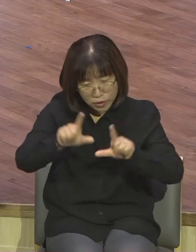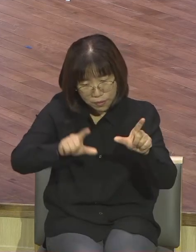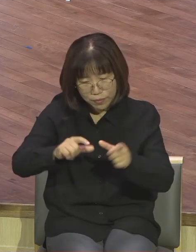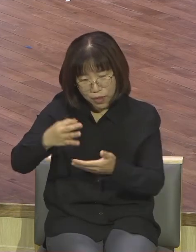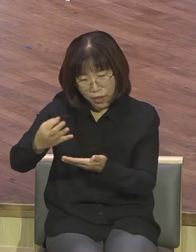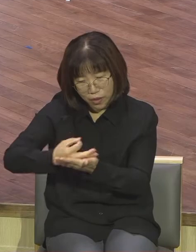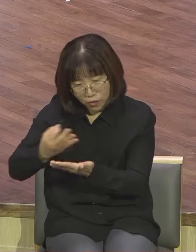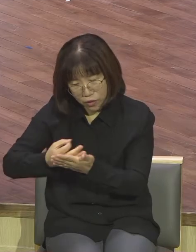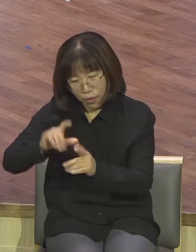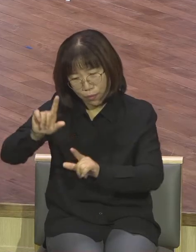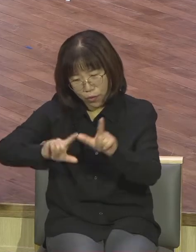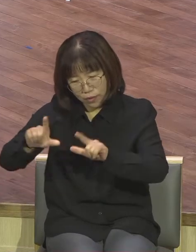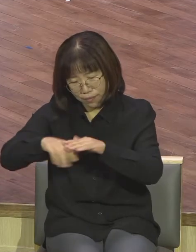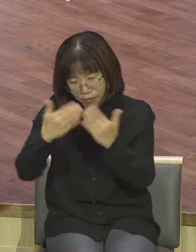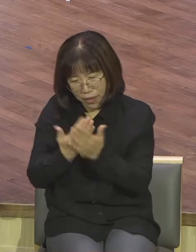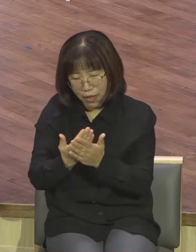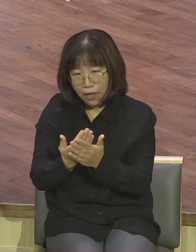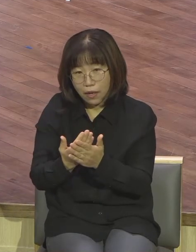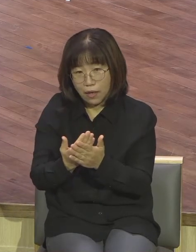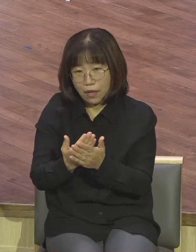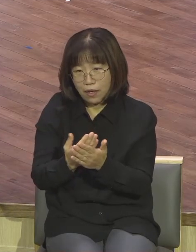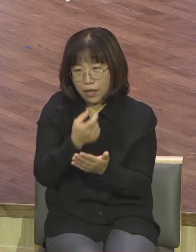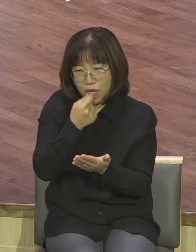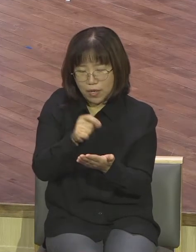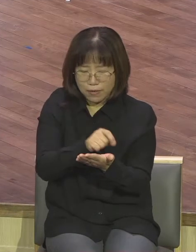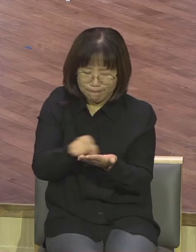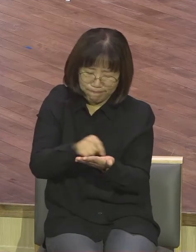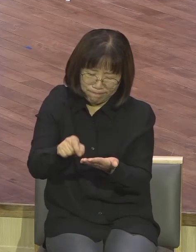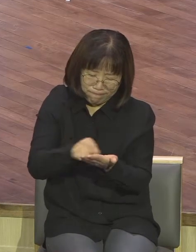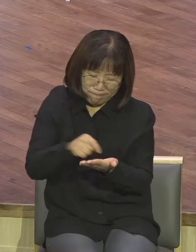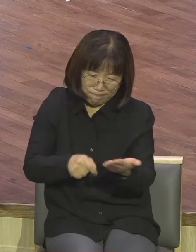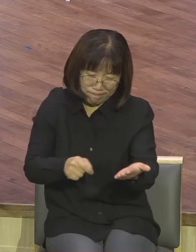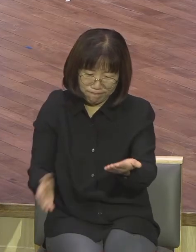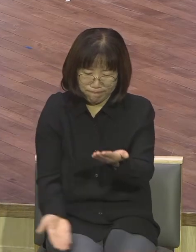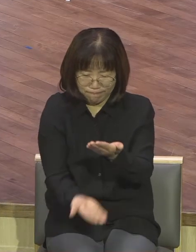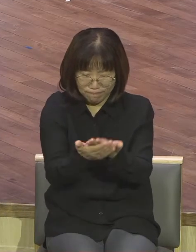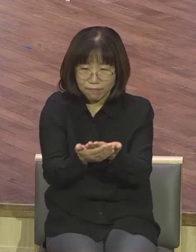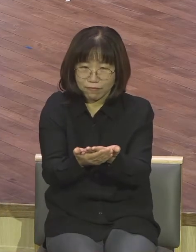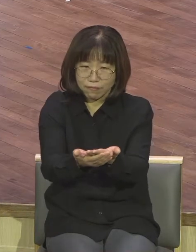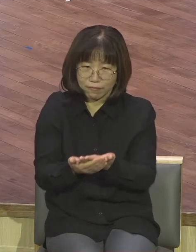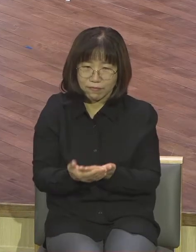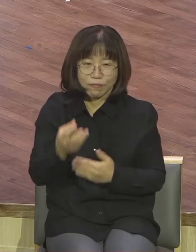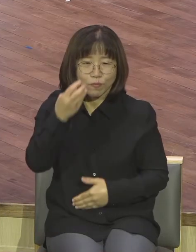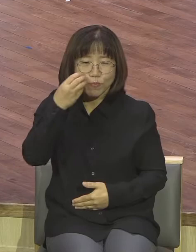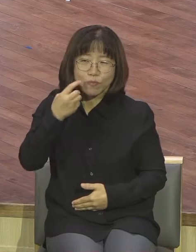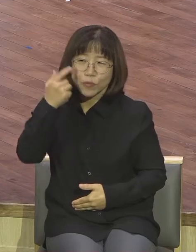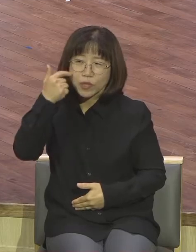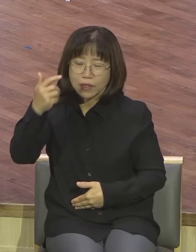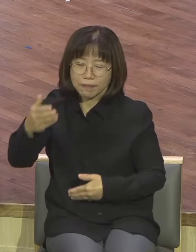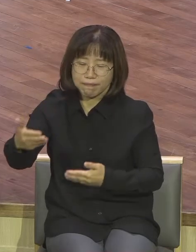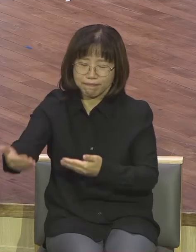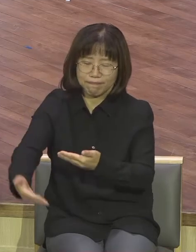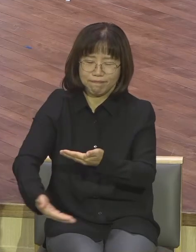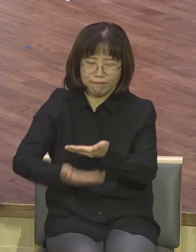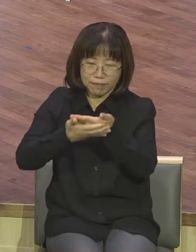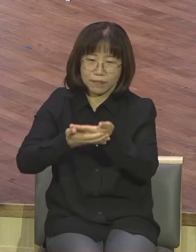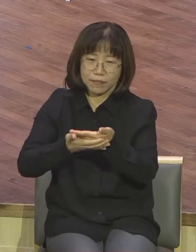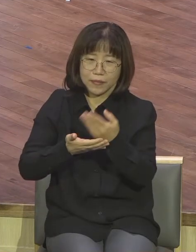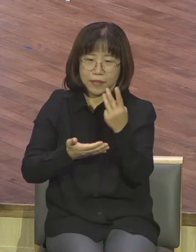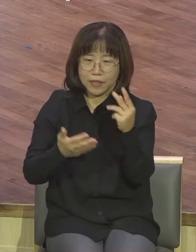합해가지고 행정복사가 내게 딱 가져옵니다 2주에 한 번씩 그럼 내가 그걸 모든 교구